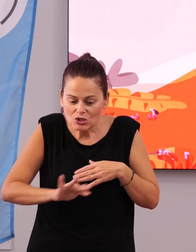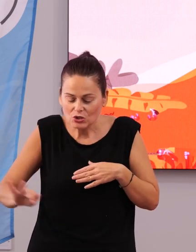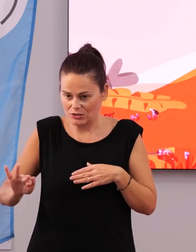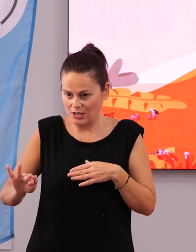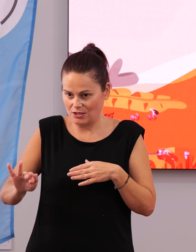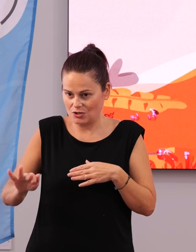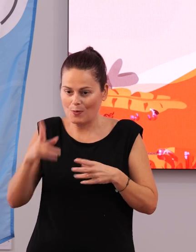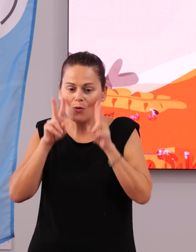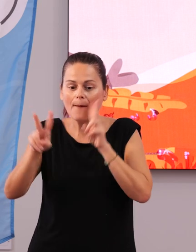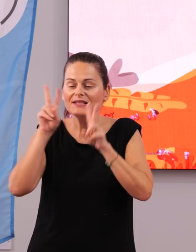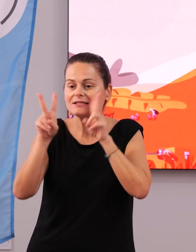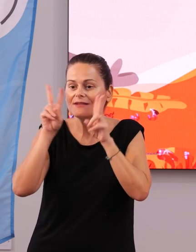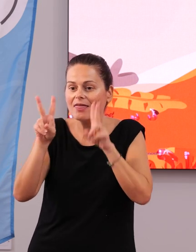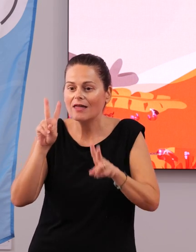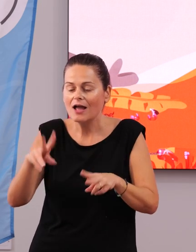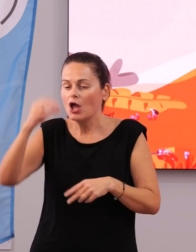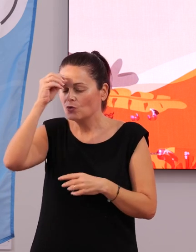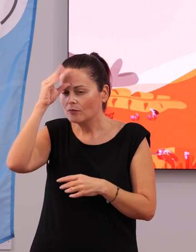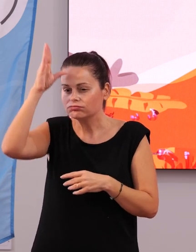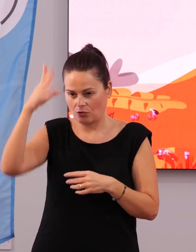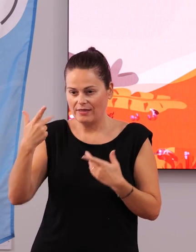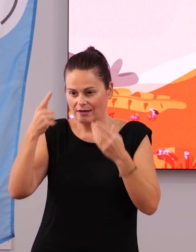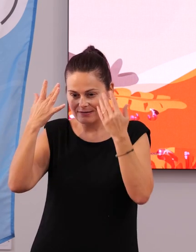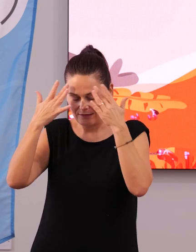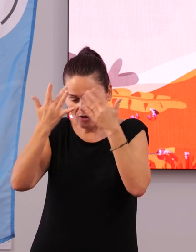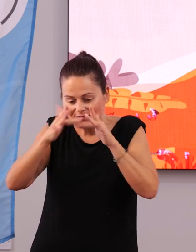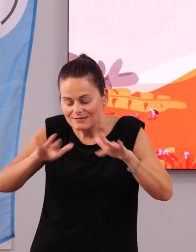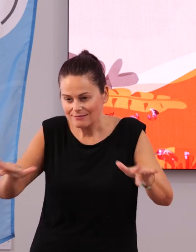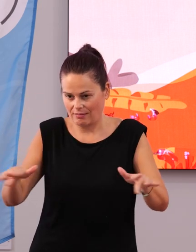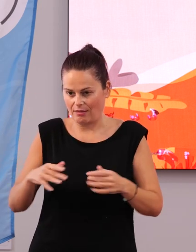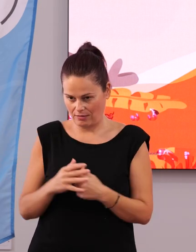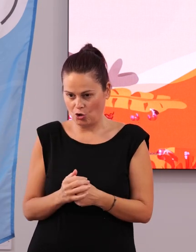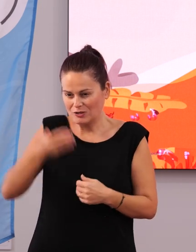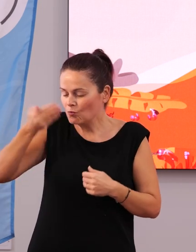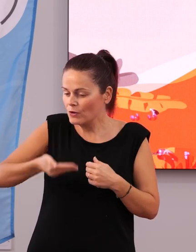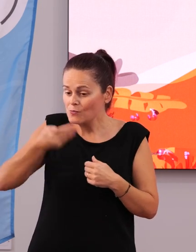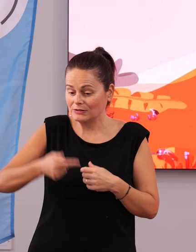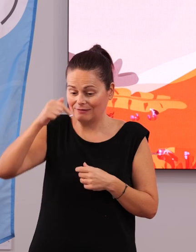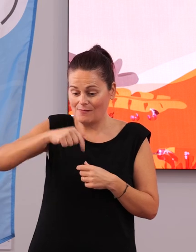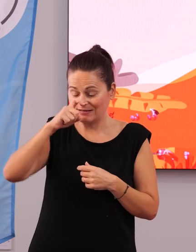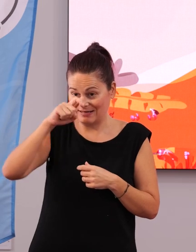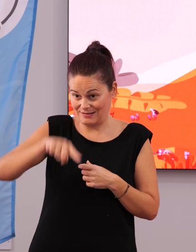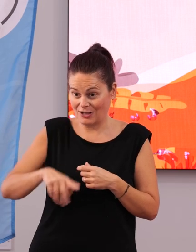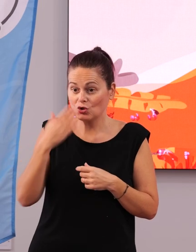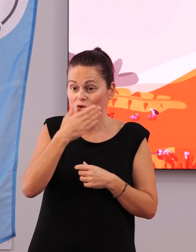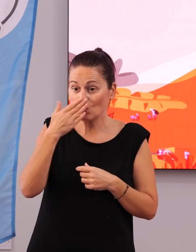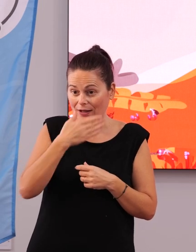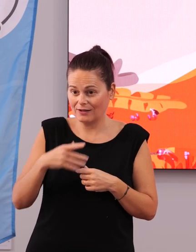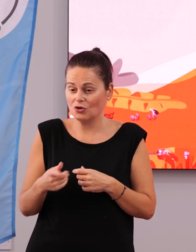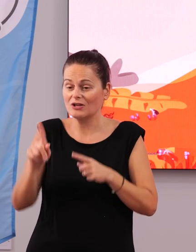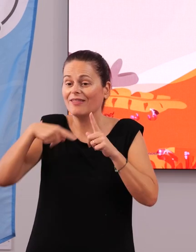para dar visibilidad y una toma de concienciación importante. Además, este año, de la mano de los colegios,